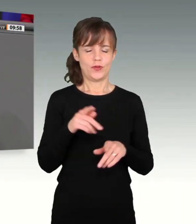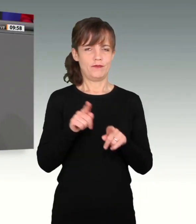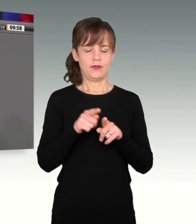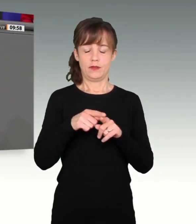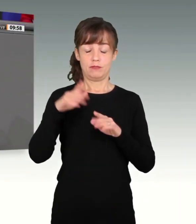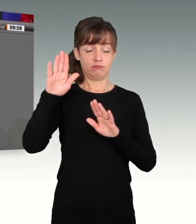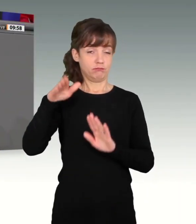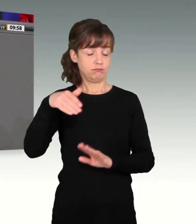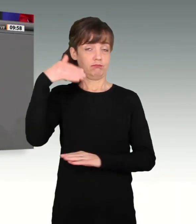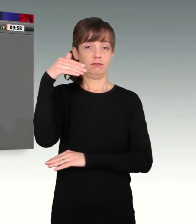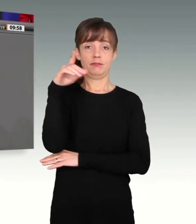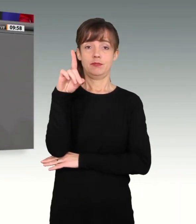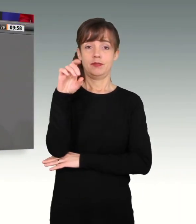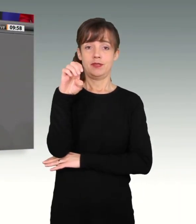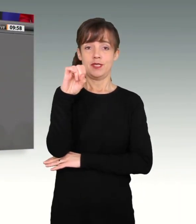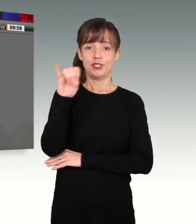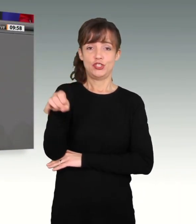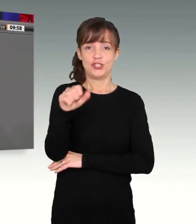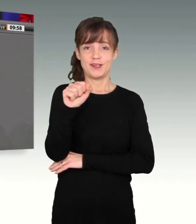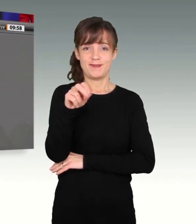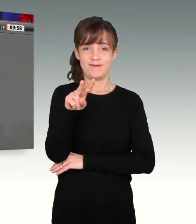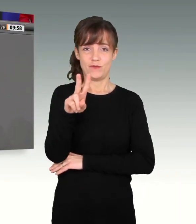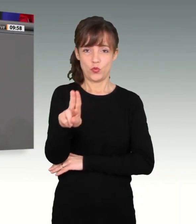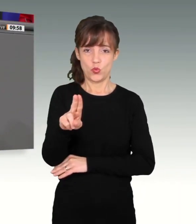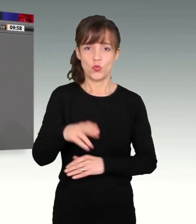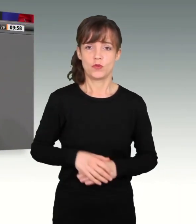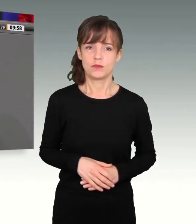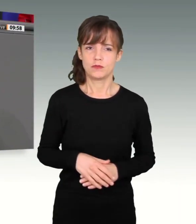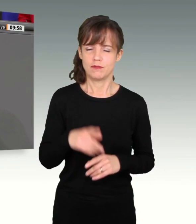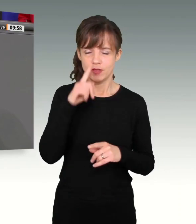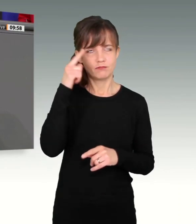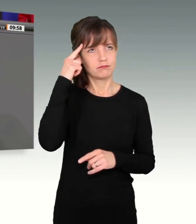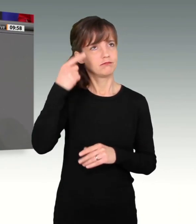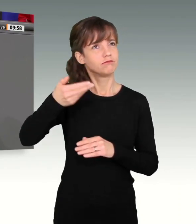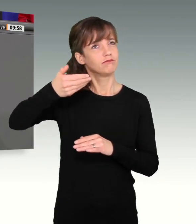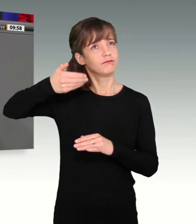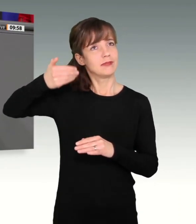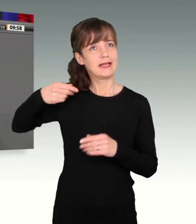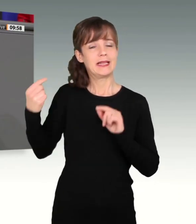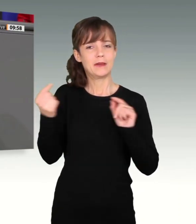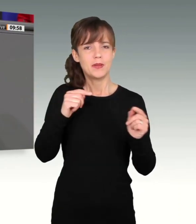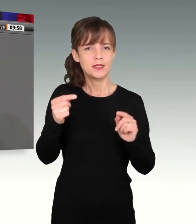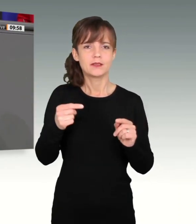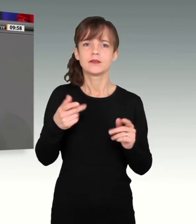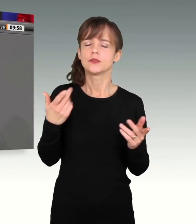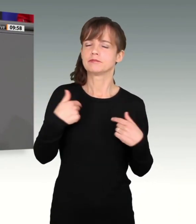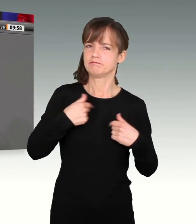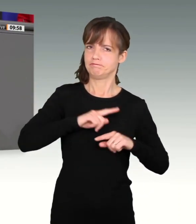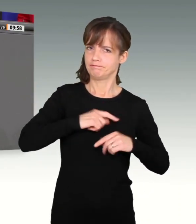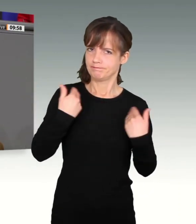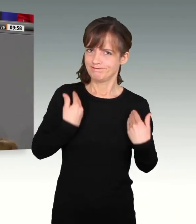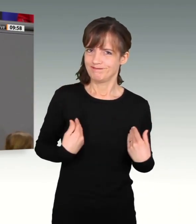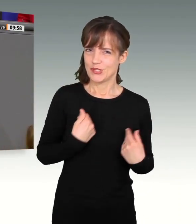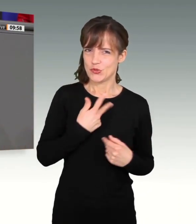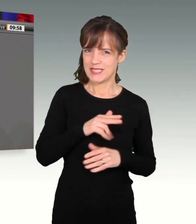an die Debatten der letzten Jahre denke und denke mir so als Sozialdemokratin. Wir sind wahrscheinlich diejenigen, die noch am ehesten nicht